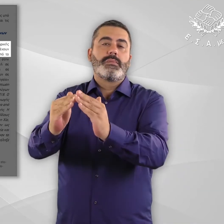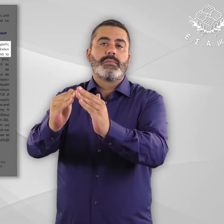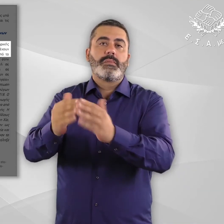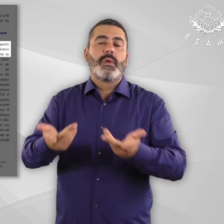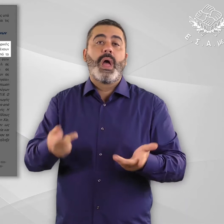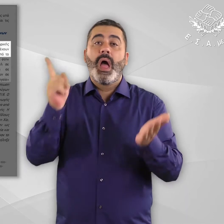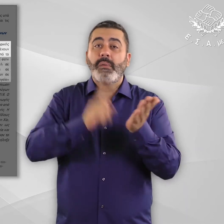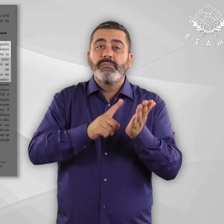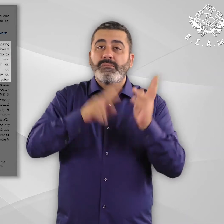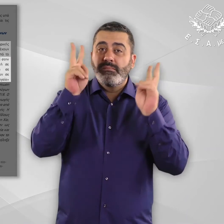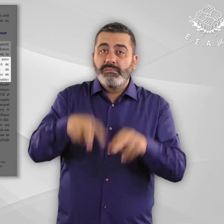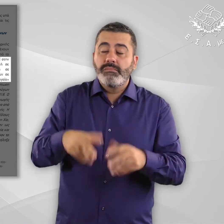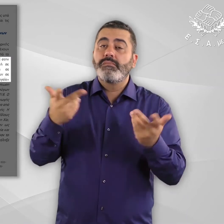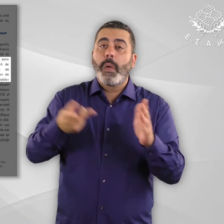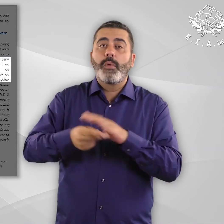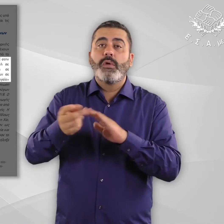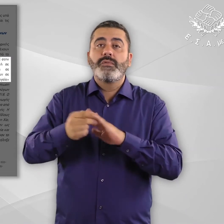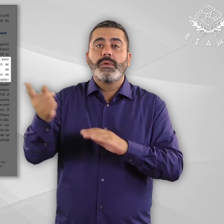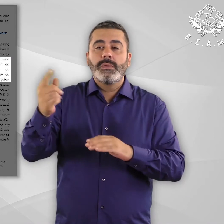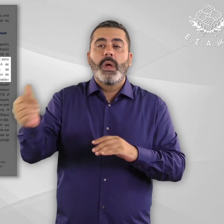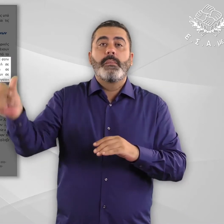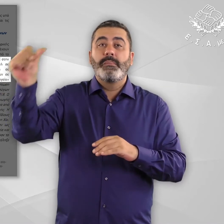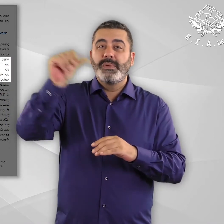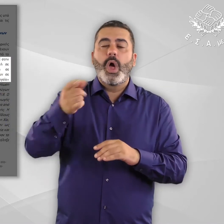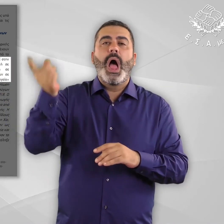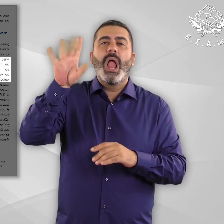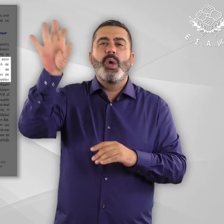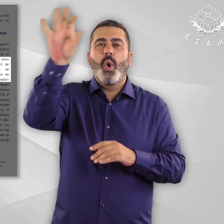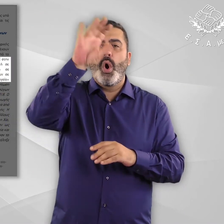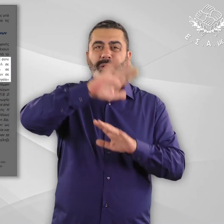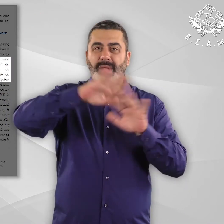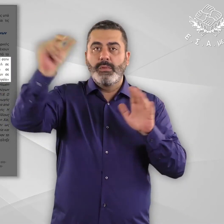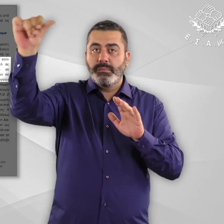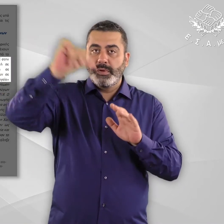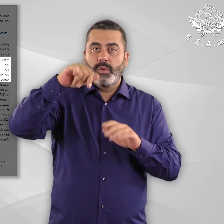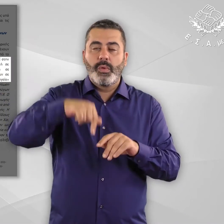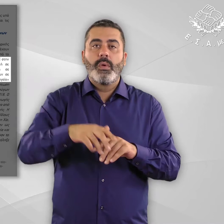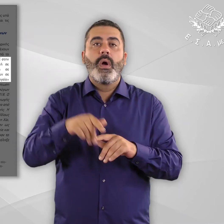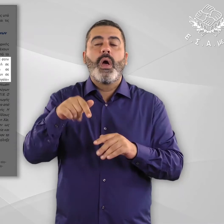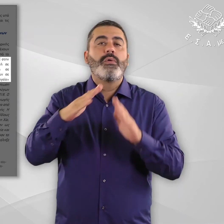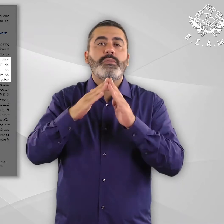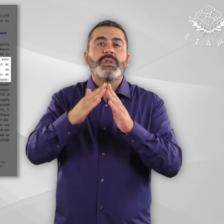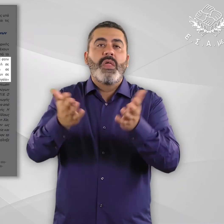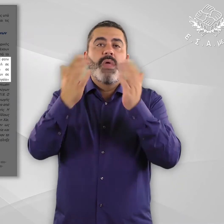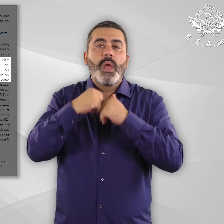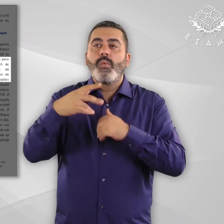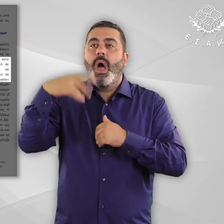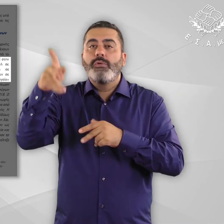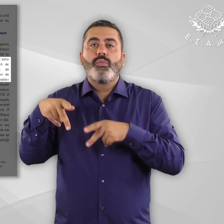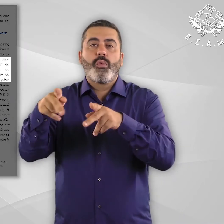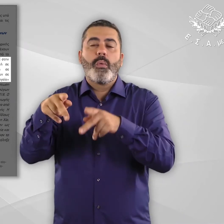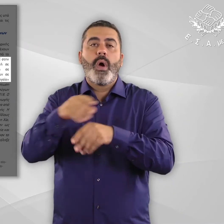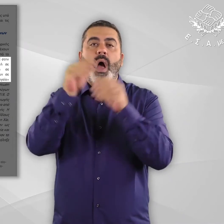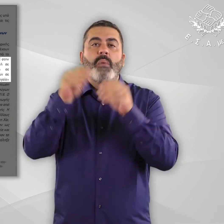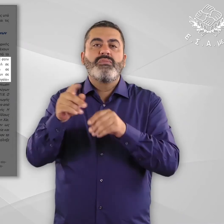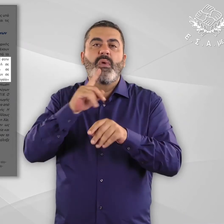στέγης από το κράτος. Αναγνωρισμένοι πρόσφυγες που έχουν επιστραφεί στην Ελλάδα από άλλες ευρωπαϊκές χώρες, ζουν αστεγή σε